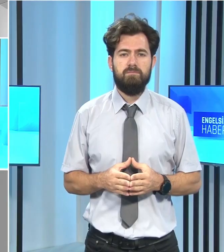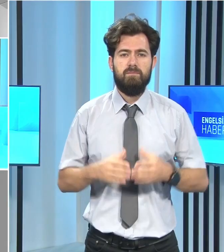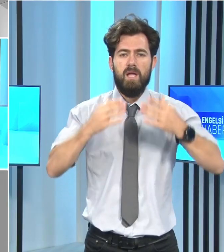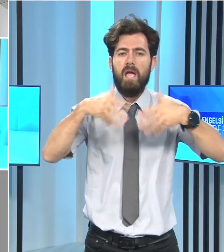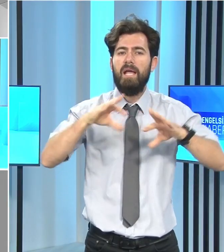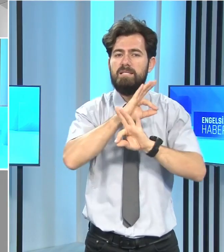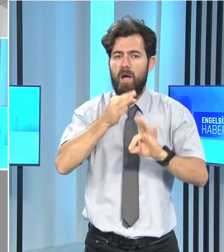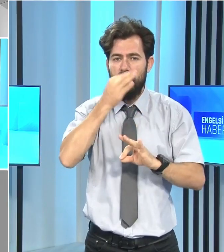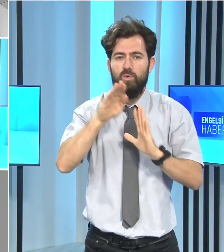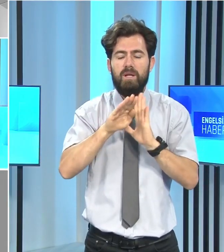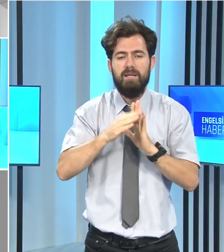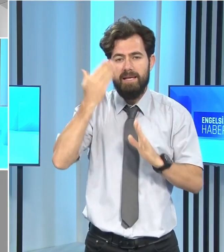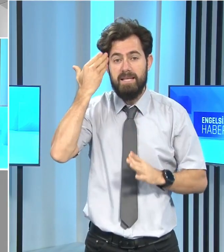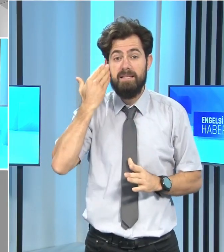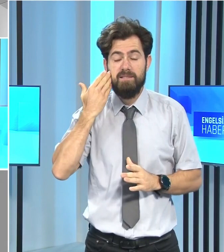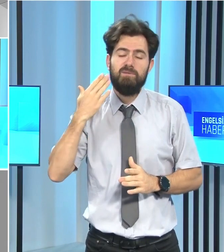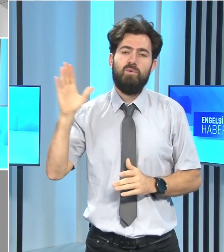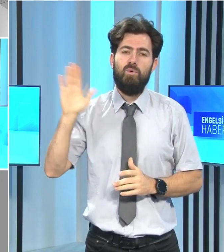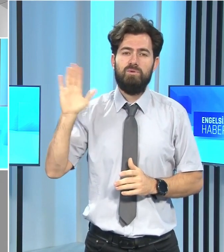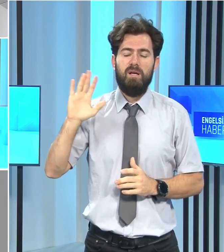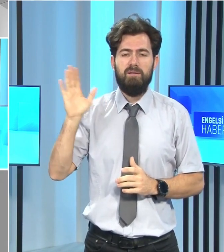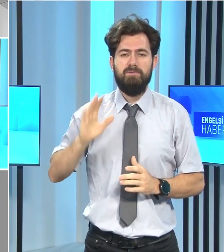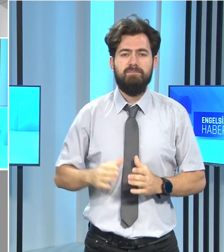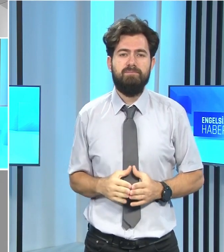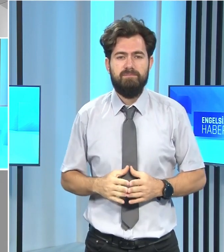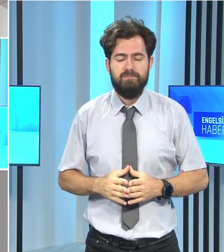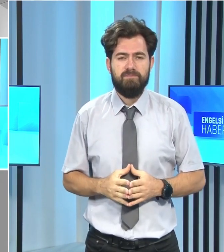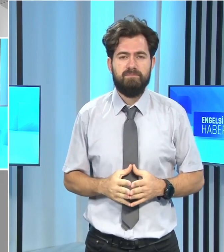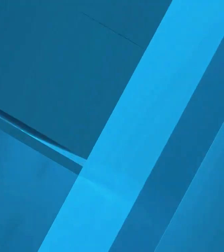Engelsiz Haber Bülteni'ni izlediniz. Hoşçakalın.